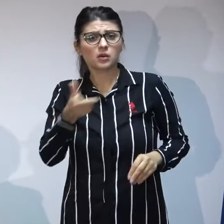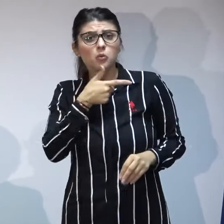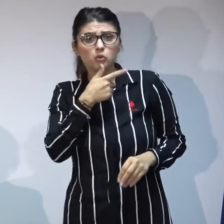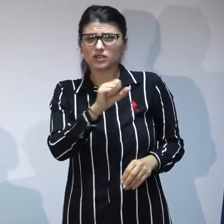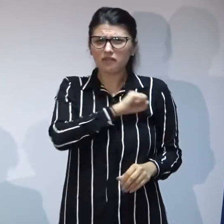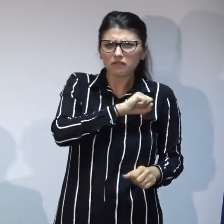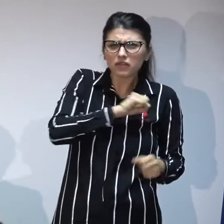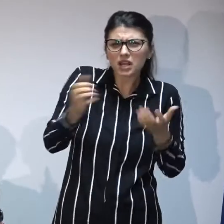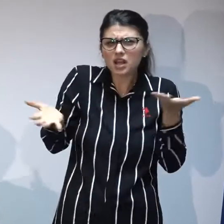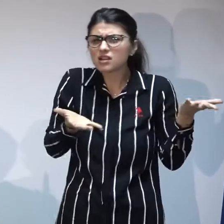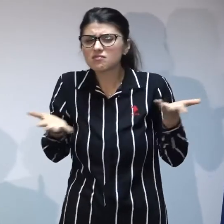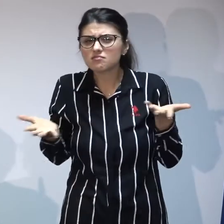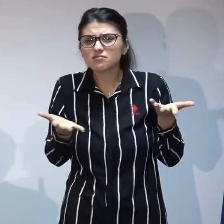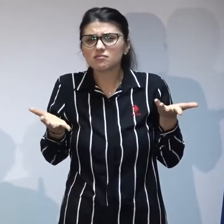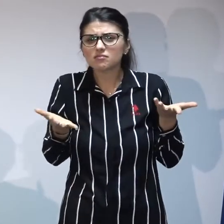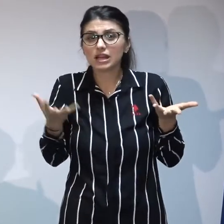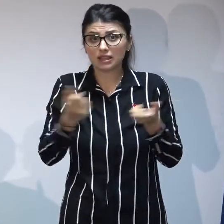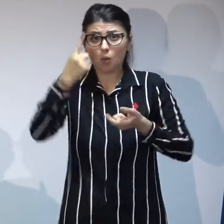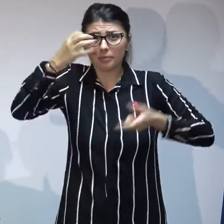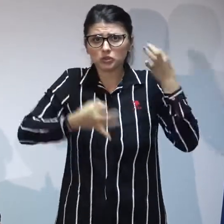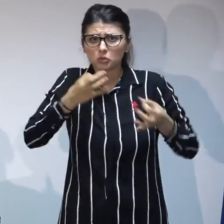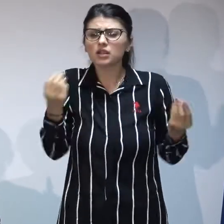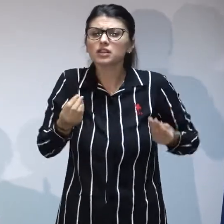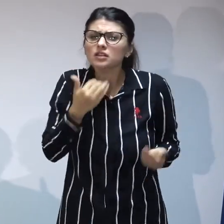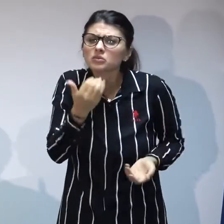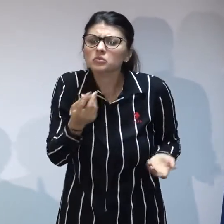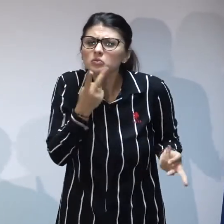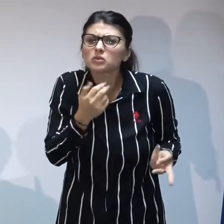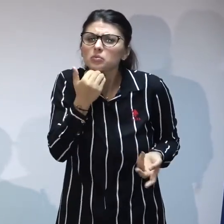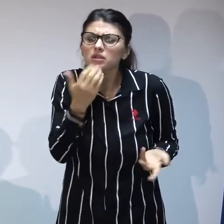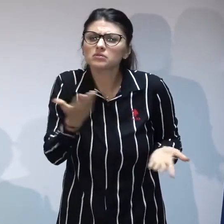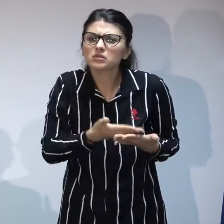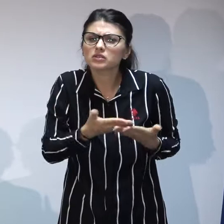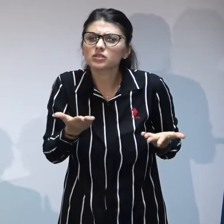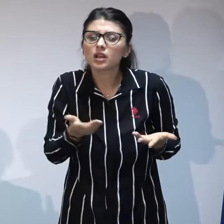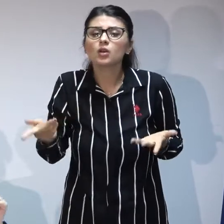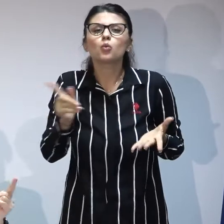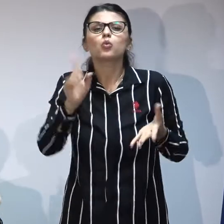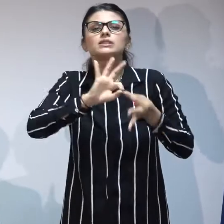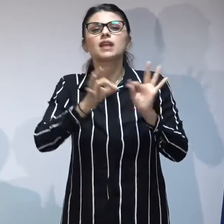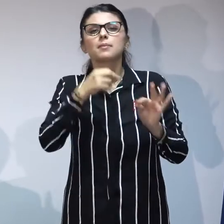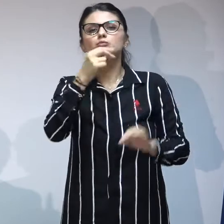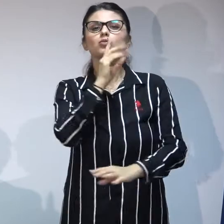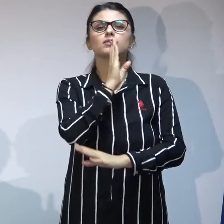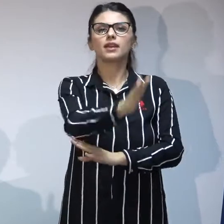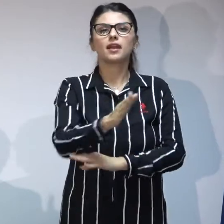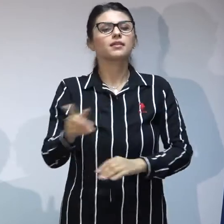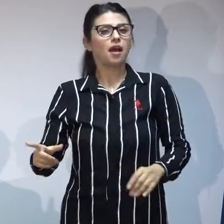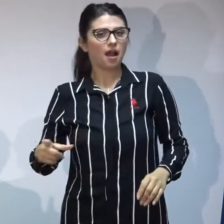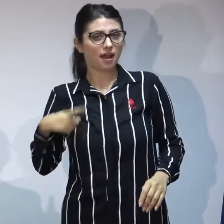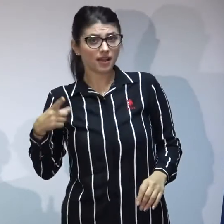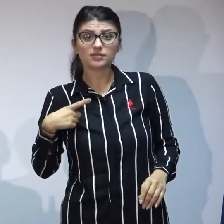măsură sau alta asta nu înseamnă că transmit direcțiilor mesajul cum am văzut că